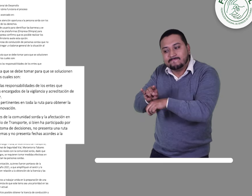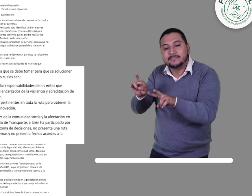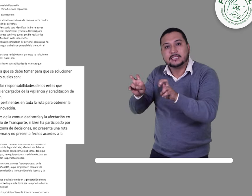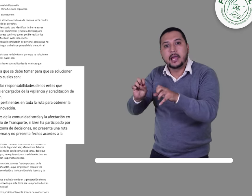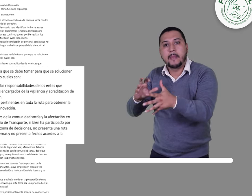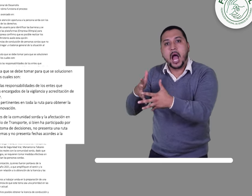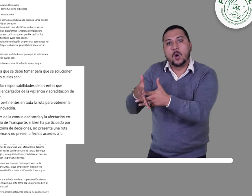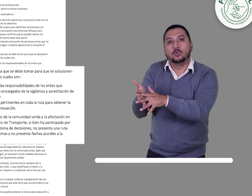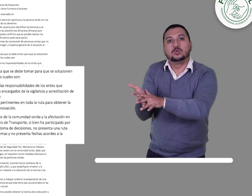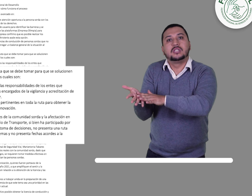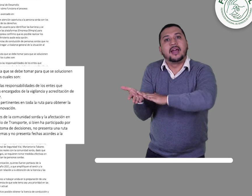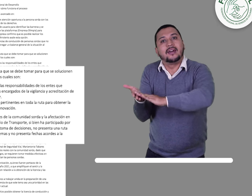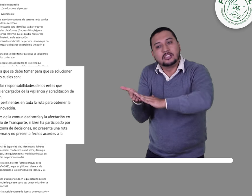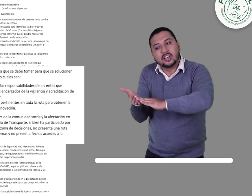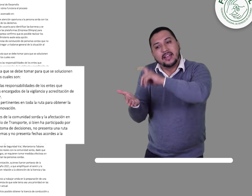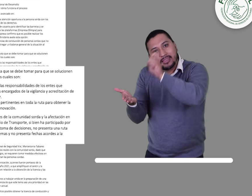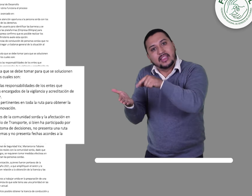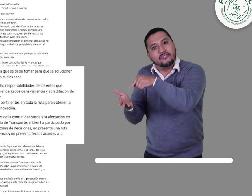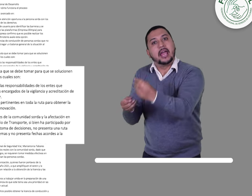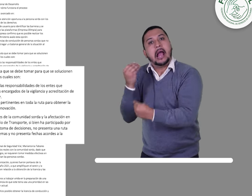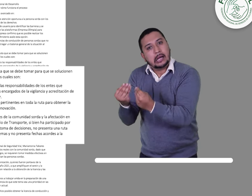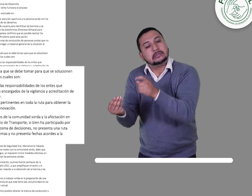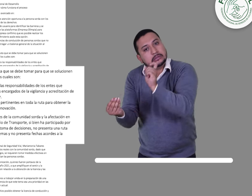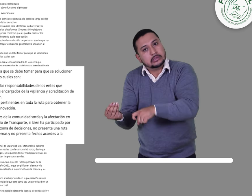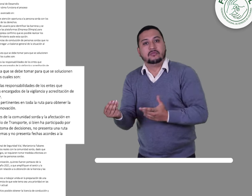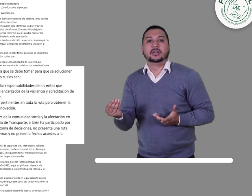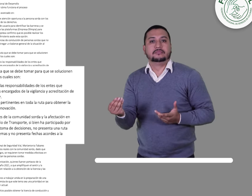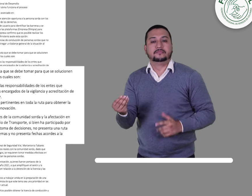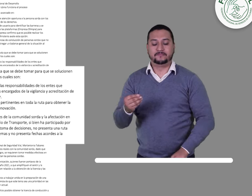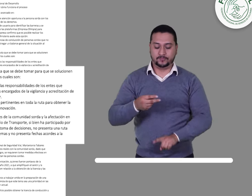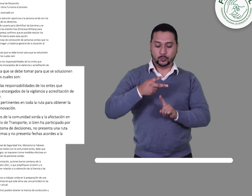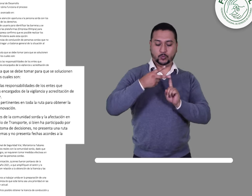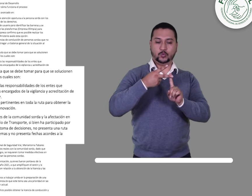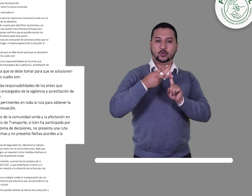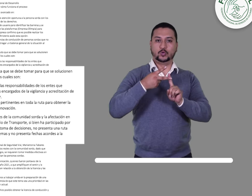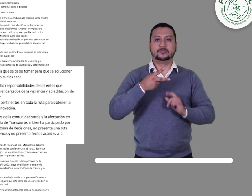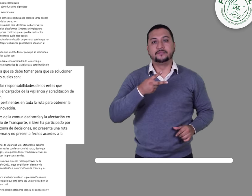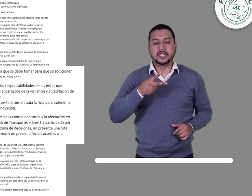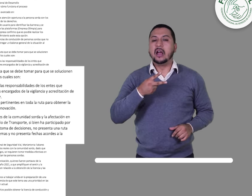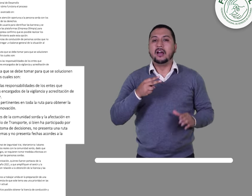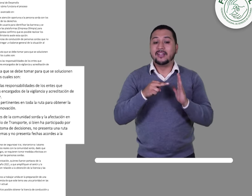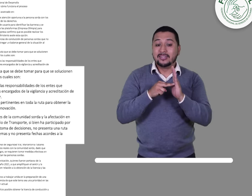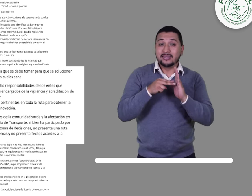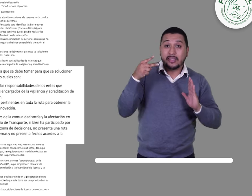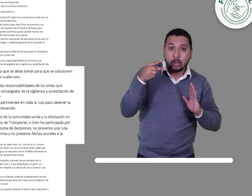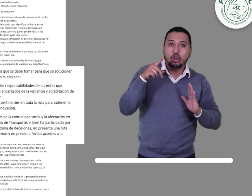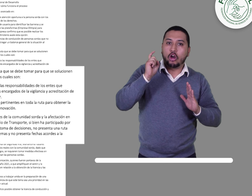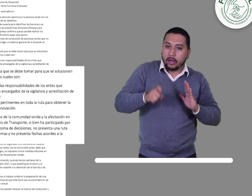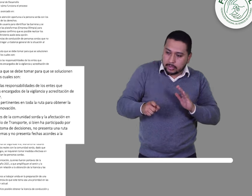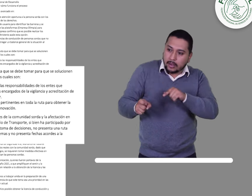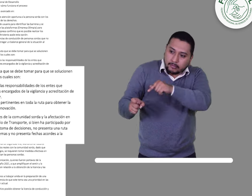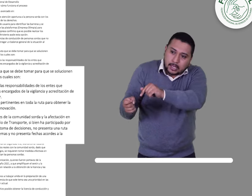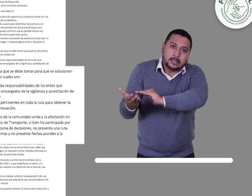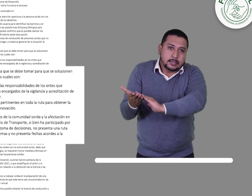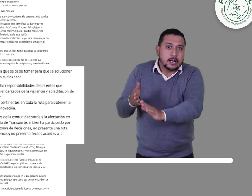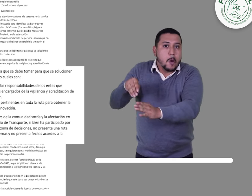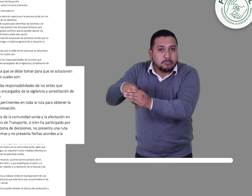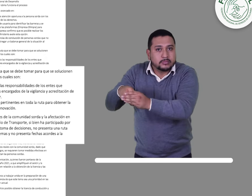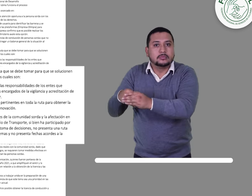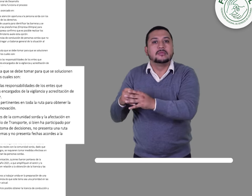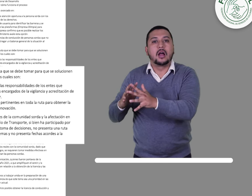requieren implementar. 2. Implementar desde lo técnico los ajustes razonables